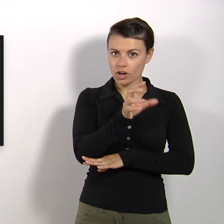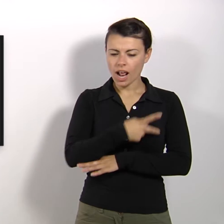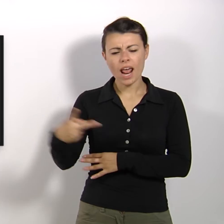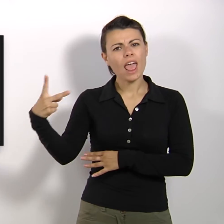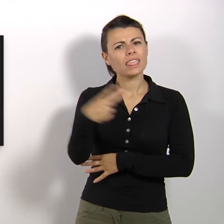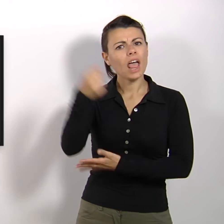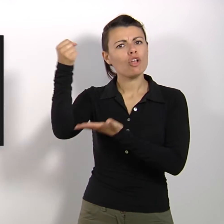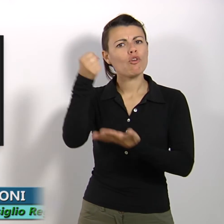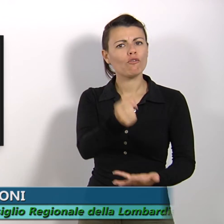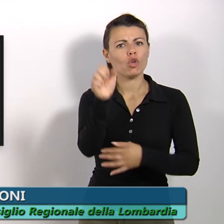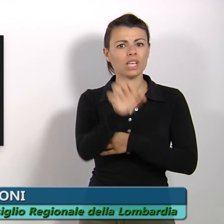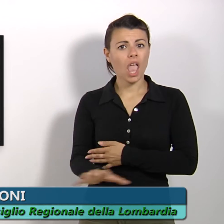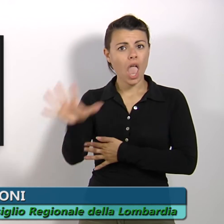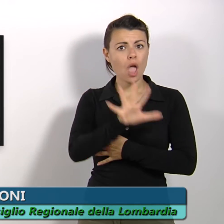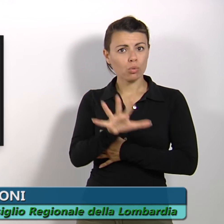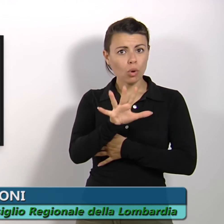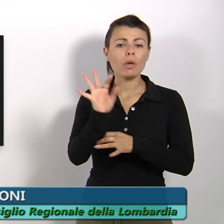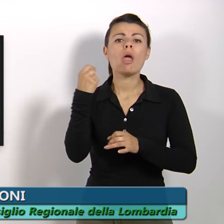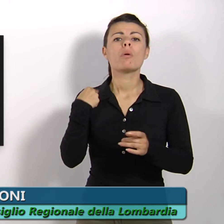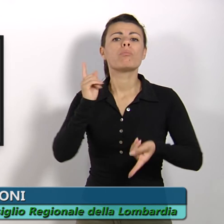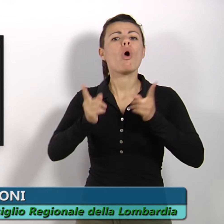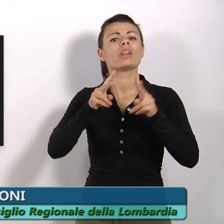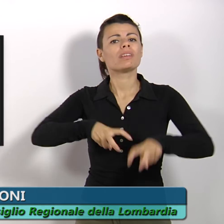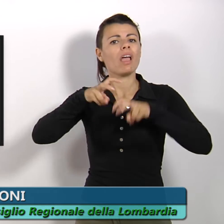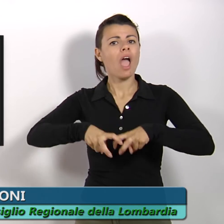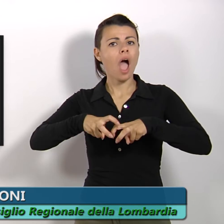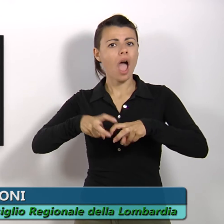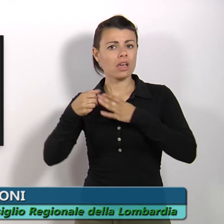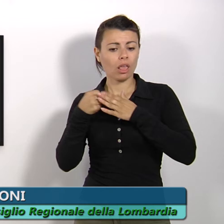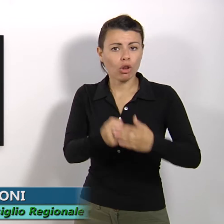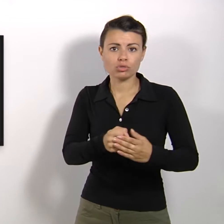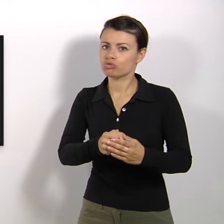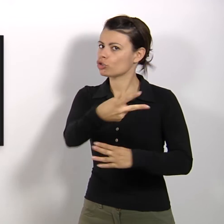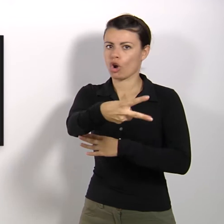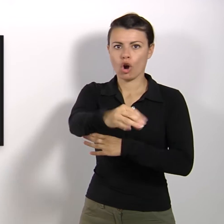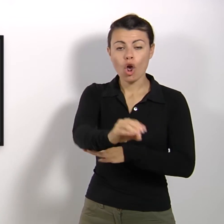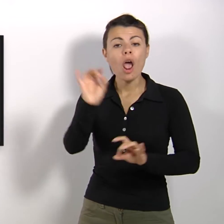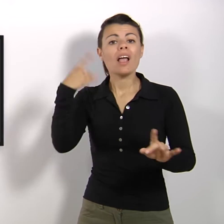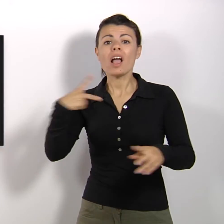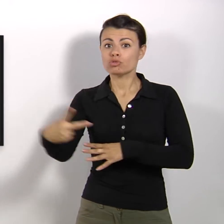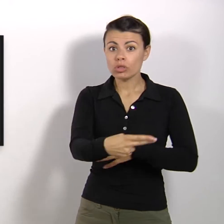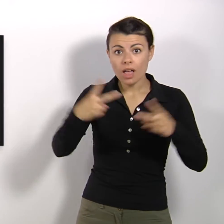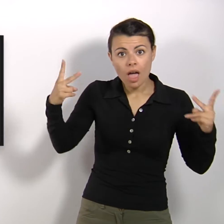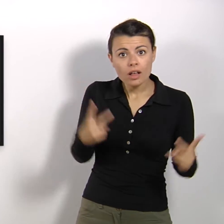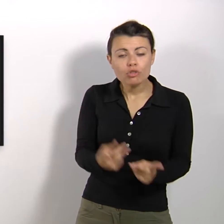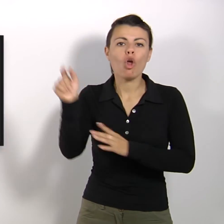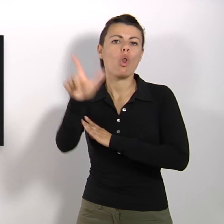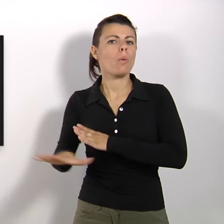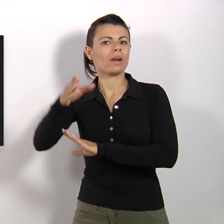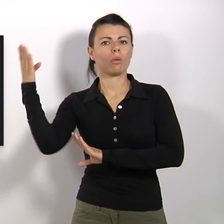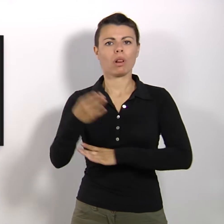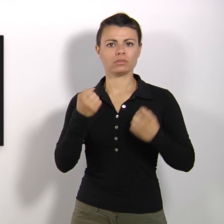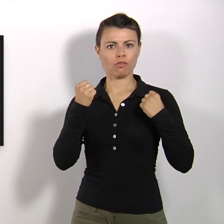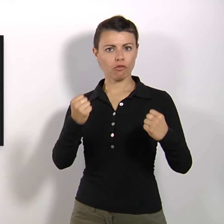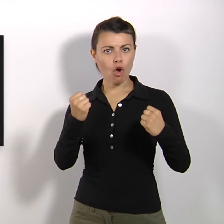E no al taglio dei fondi europei a sostegno delle politiche agricole che se attuati penalizzerebbero fortemente la